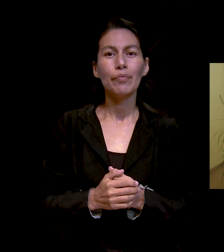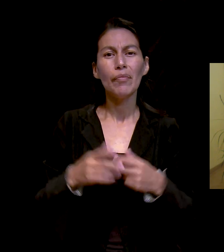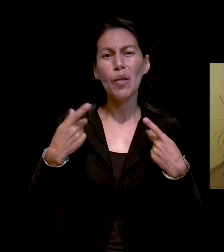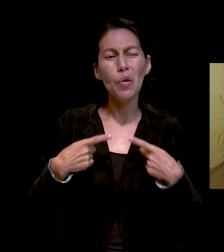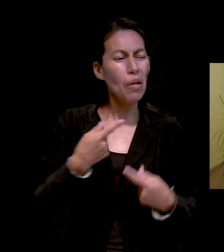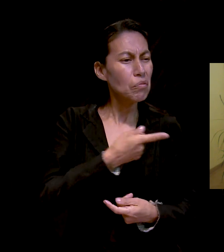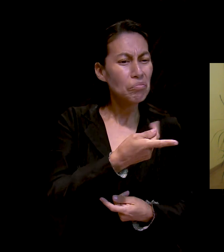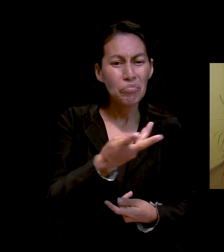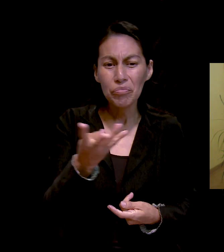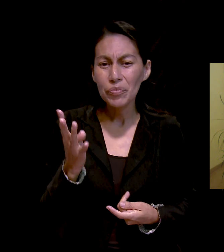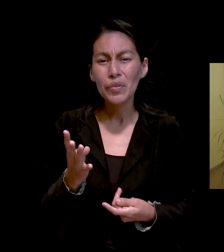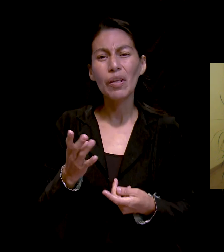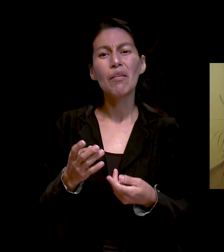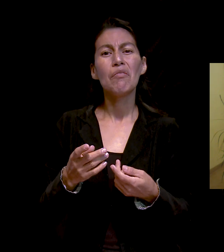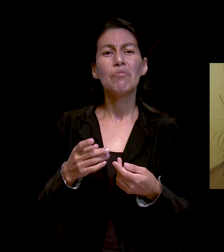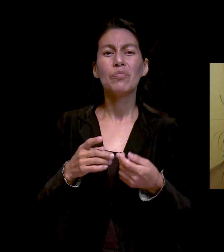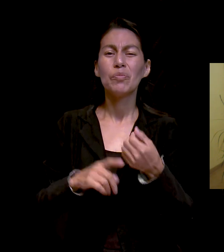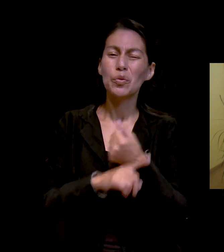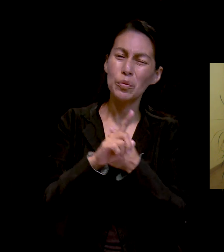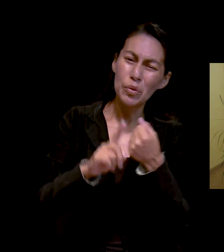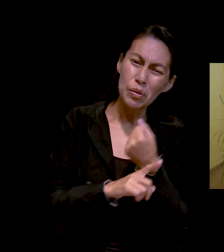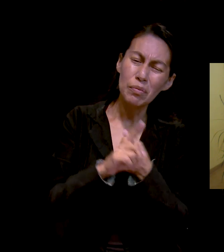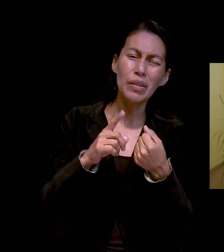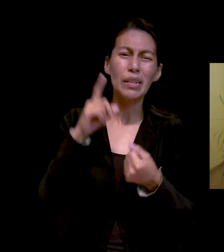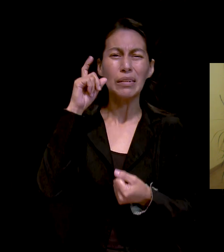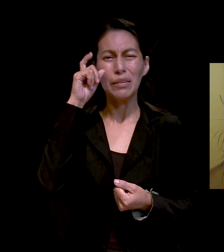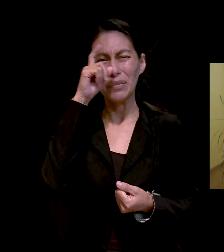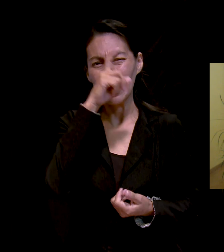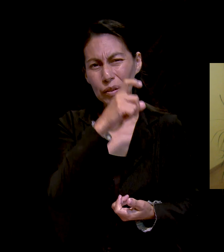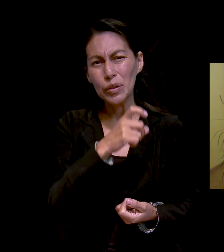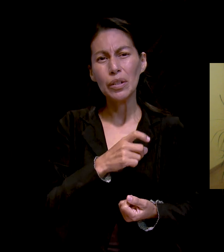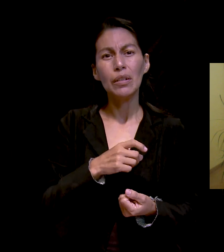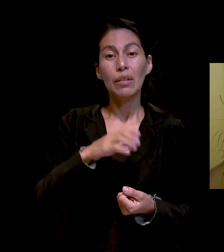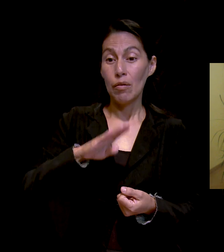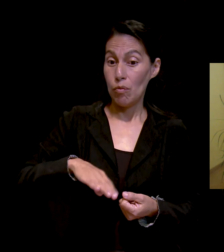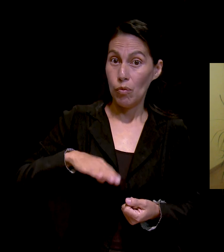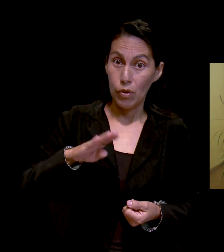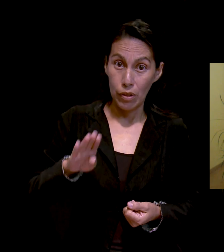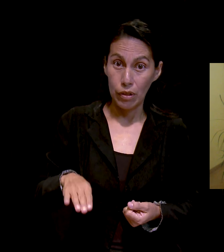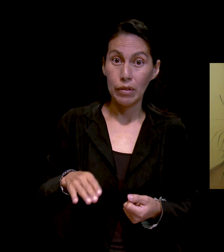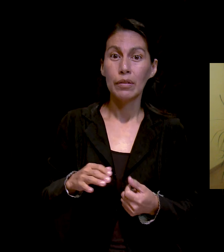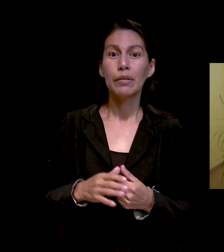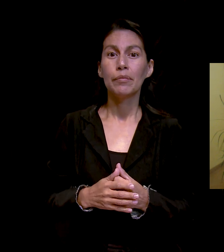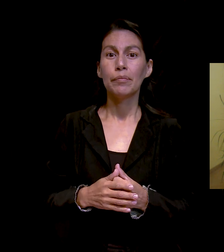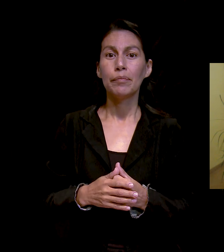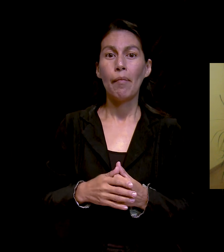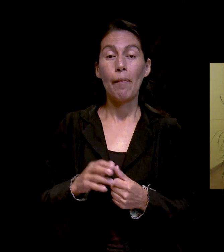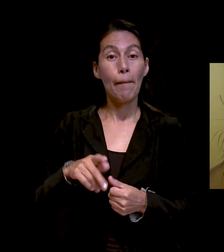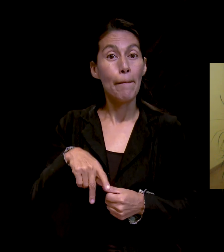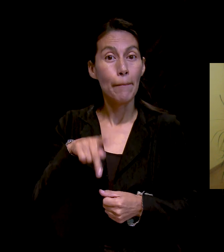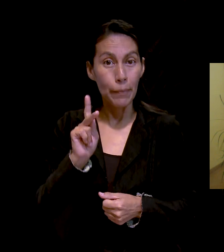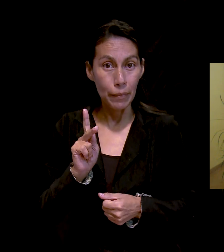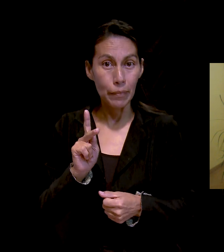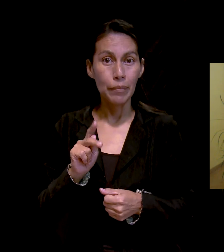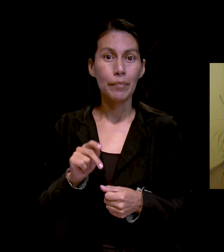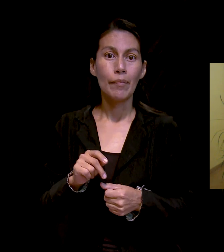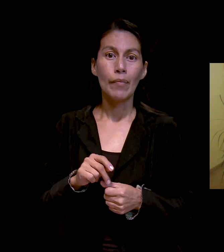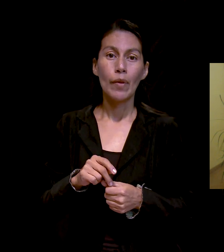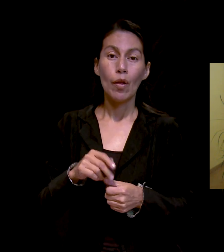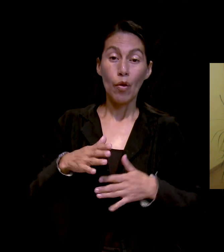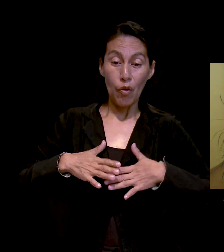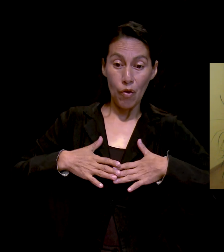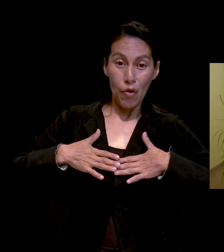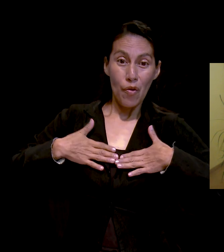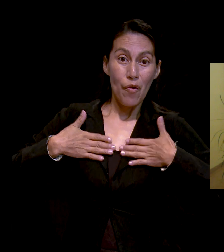situaciones difíciles en la vida, e inclusive la muerte. Pero aún así,